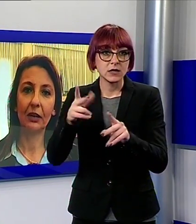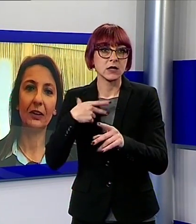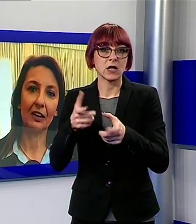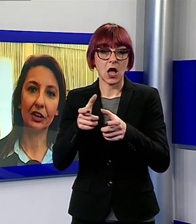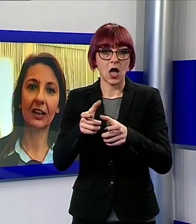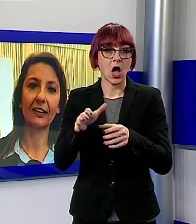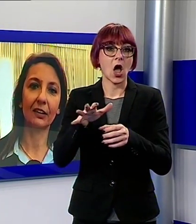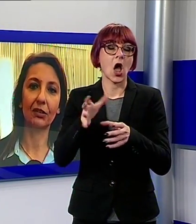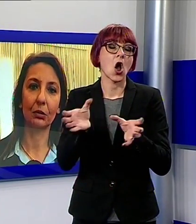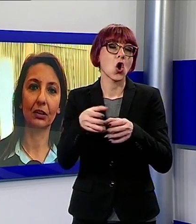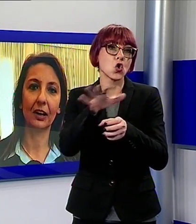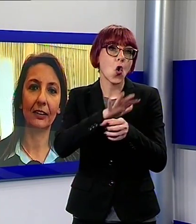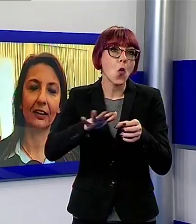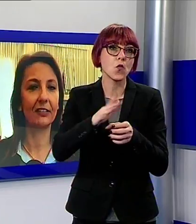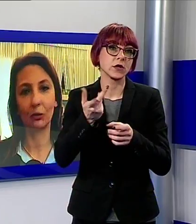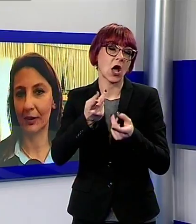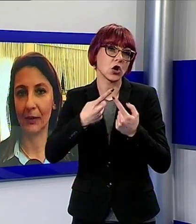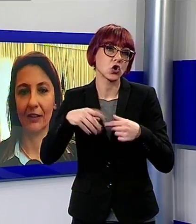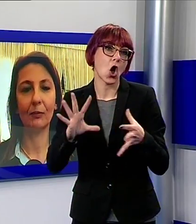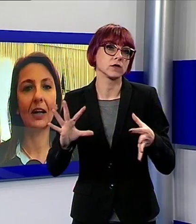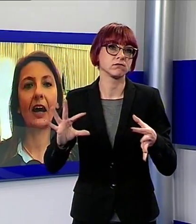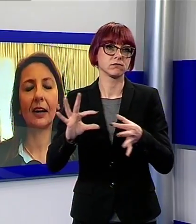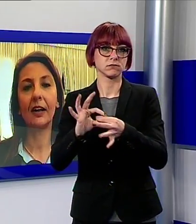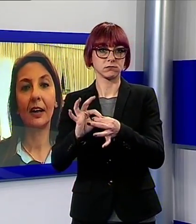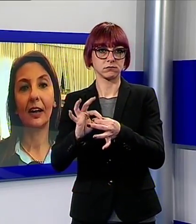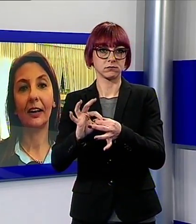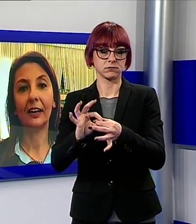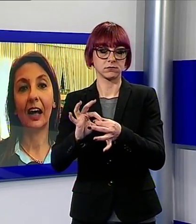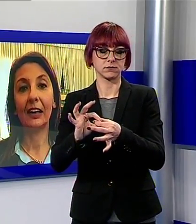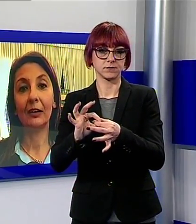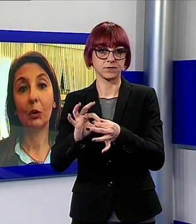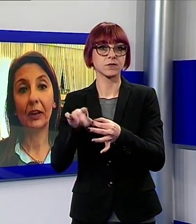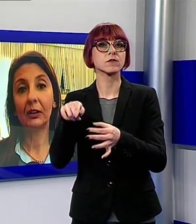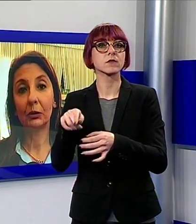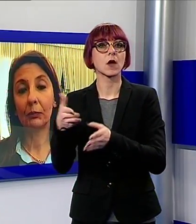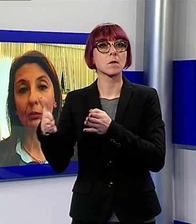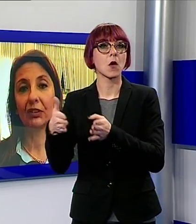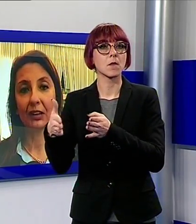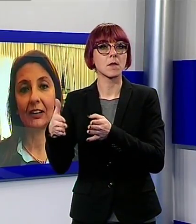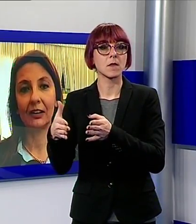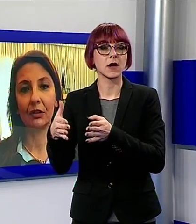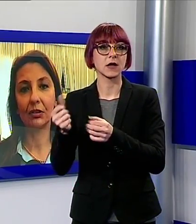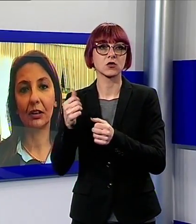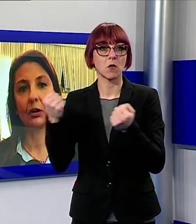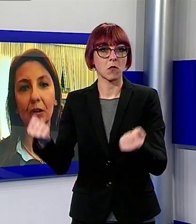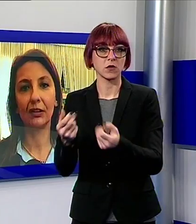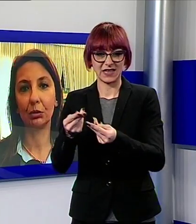quindi la vicinanza ai nostri conterranei all'estero che mai deve mancare al momento promozionale del nostro territorio e delle sue